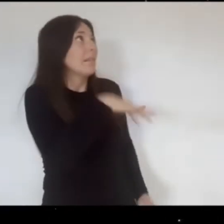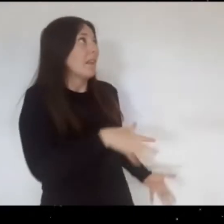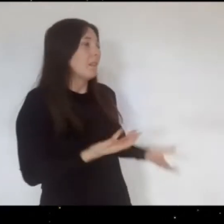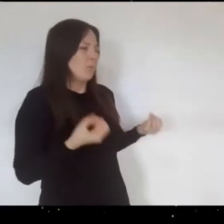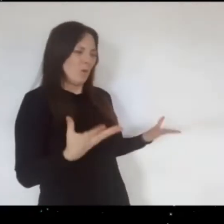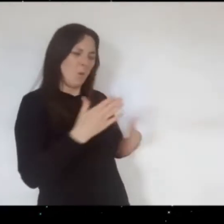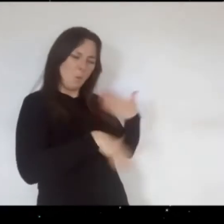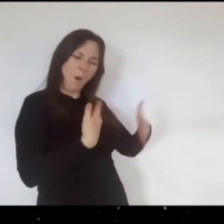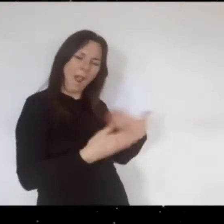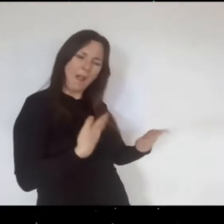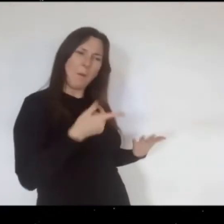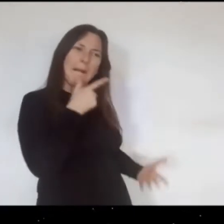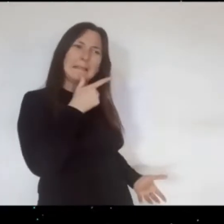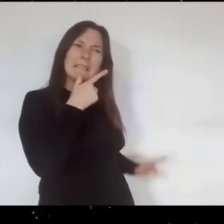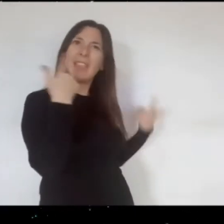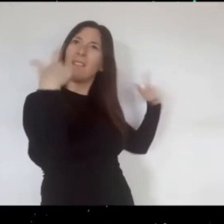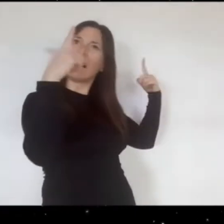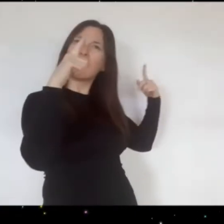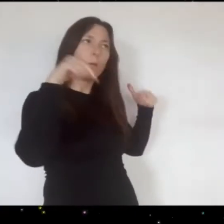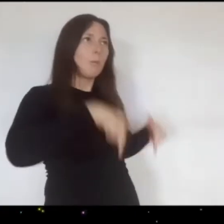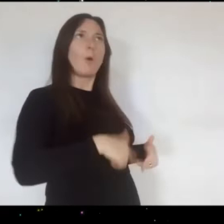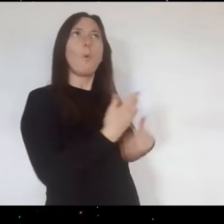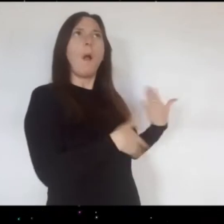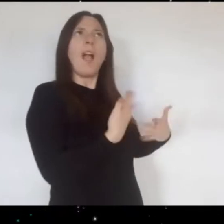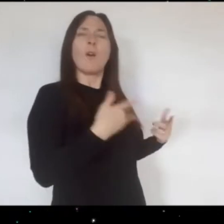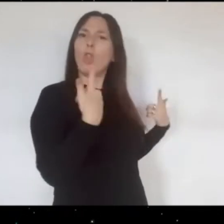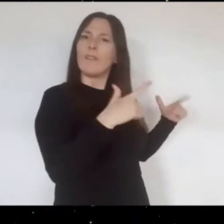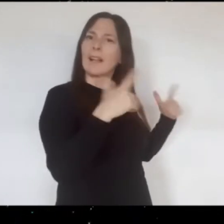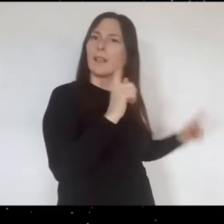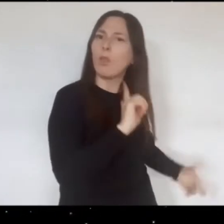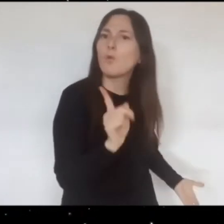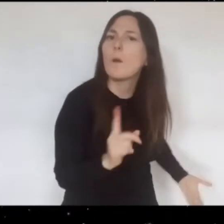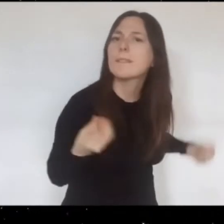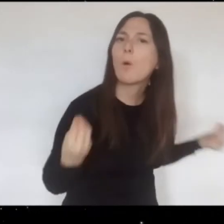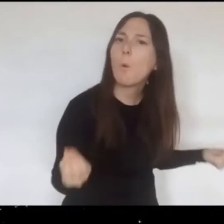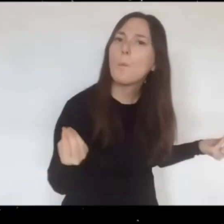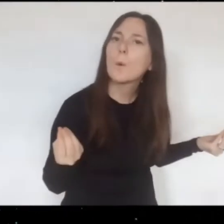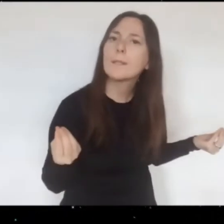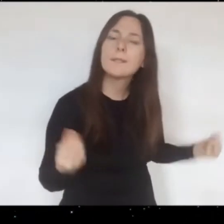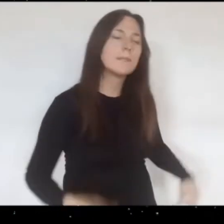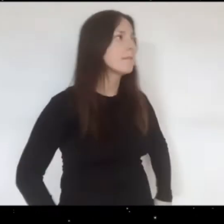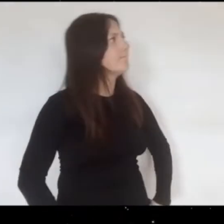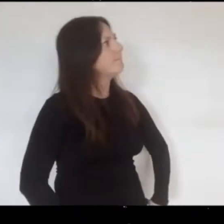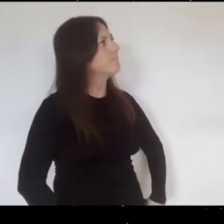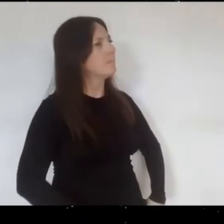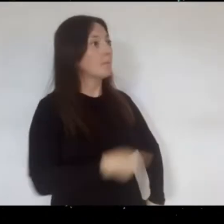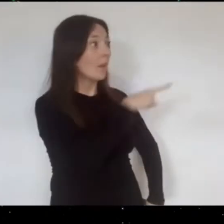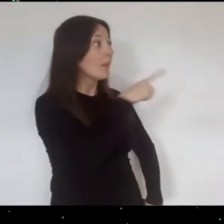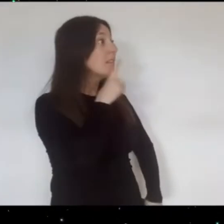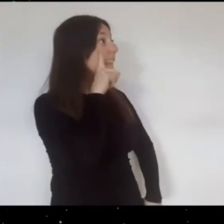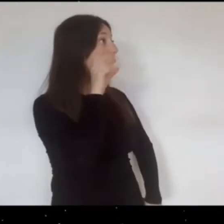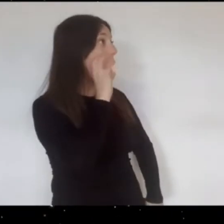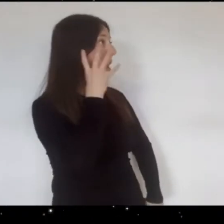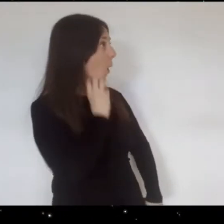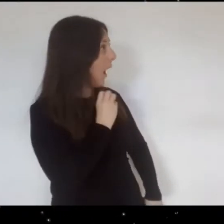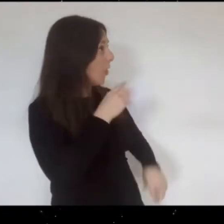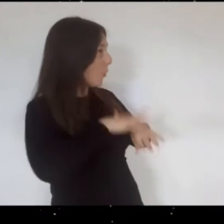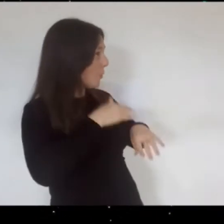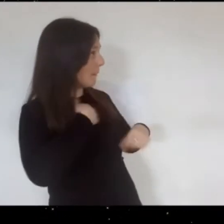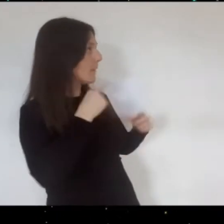porque se supone que los juegos tienen que ser divertidos pero no quería que el tío Anselmo se enojara por su culpa